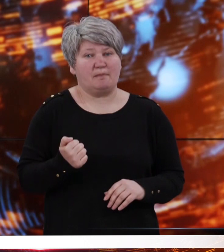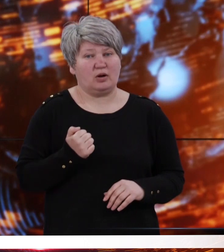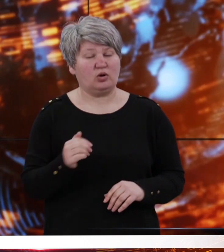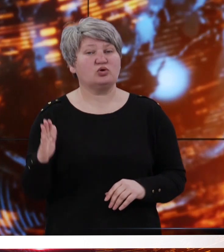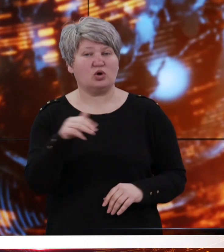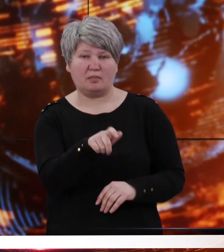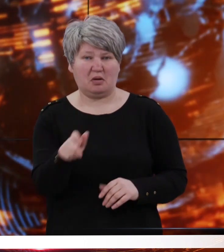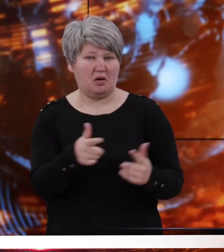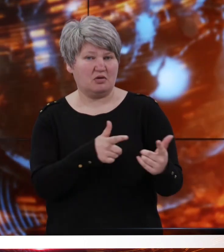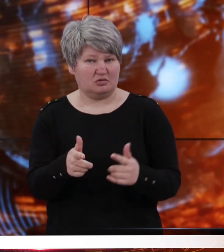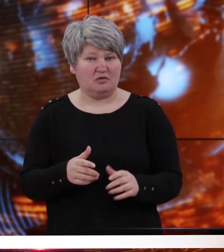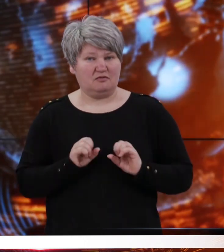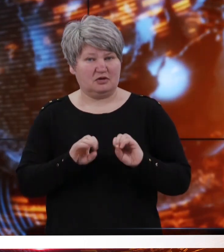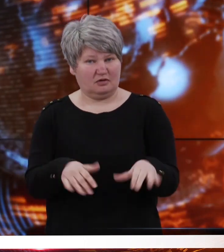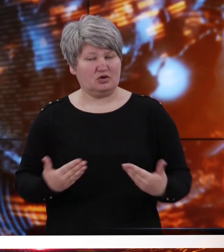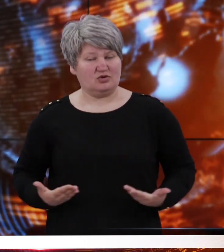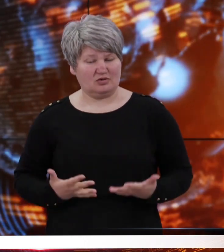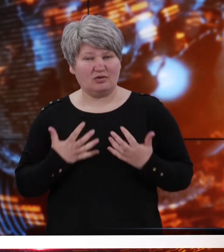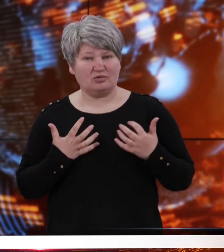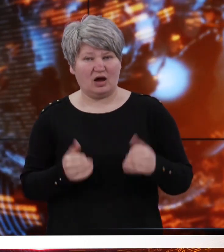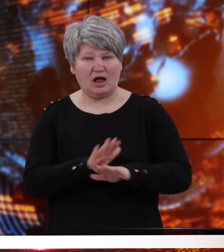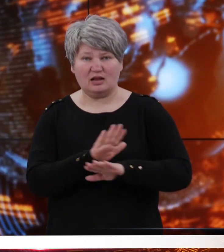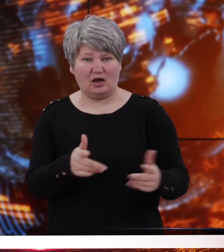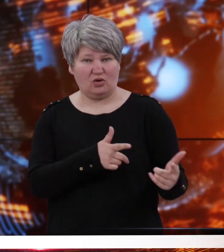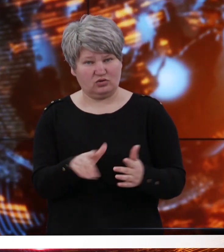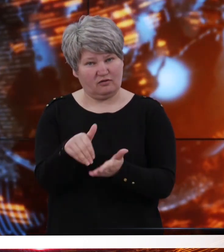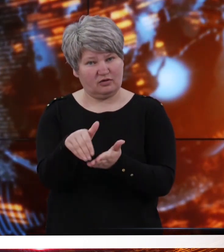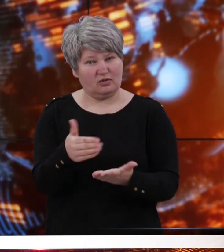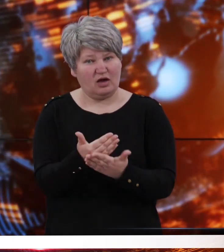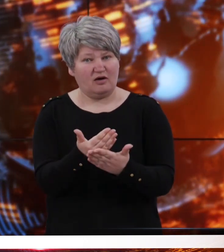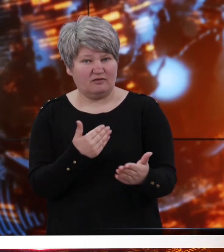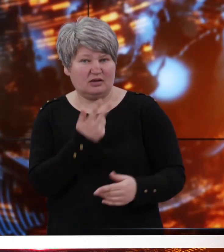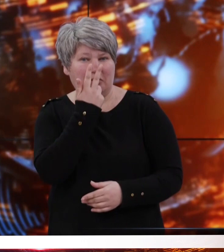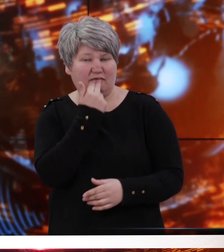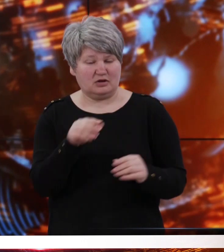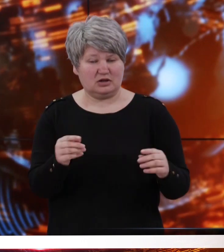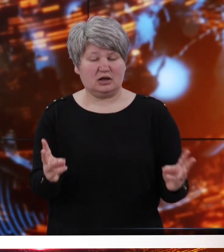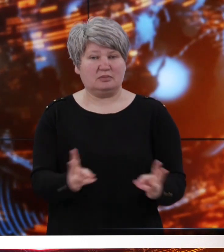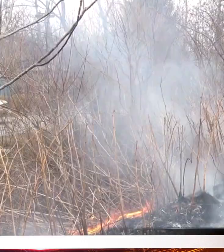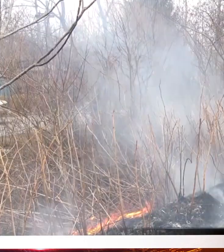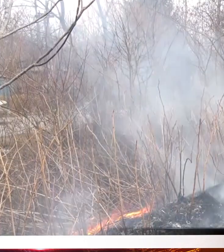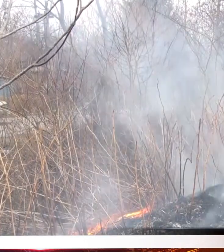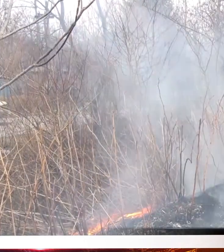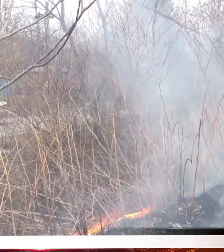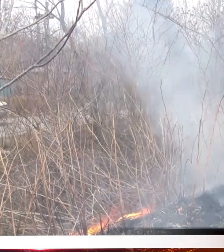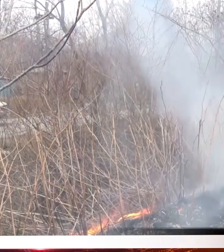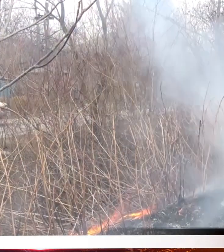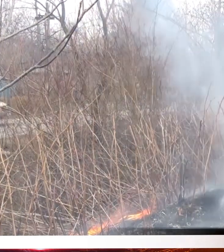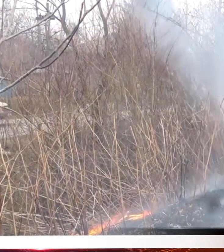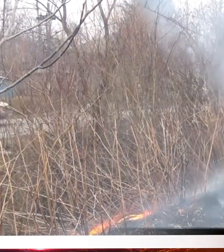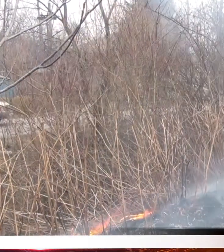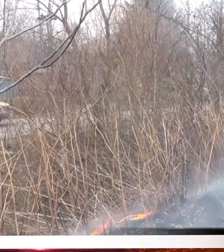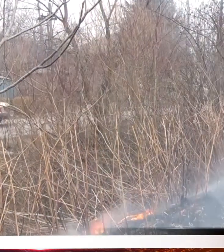що прикарпатці готові платити життям і здоров'ям, але не готові відмовитись з візубної звички палити суху траву. Палії трави – це